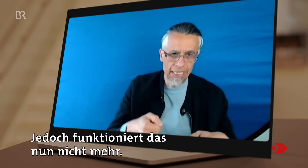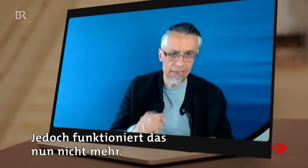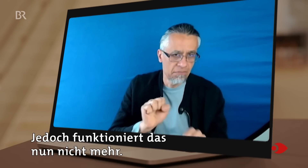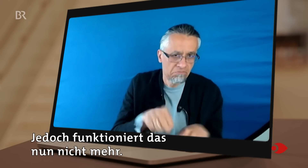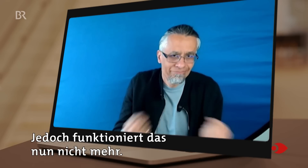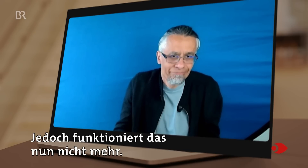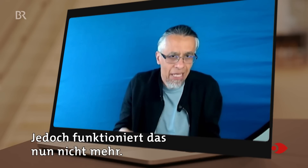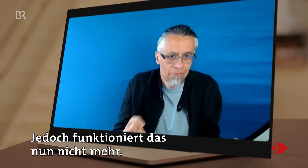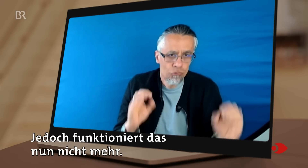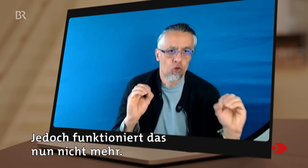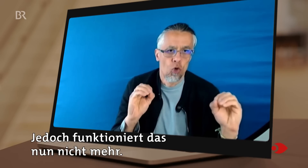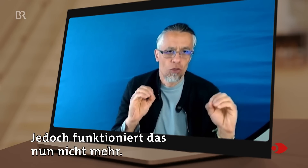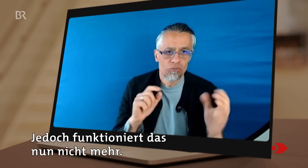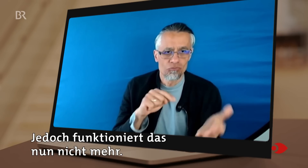Jedoch funktioniert das nun nicht mehr.